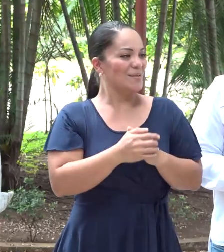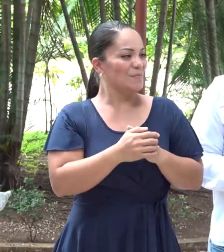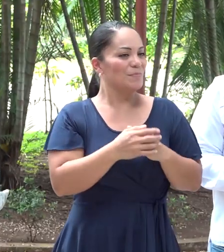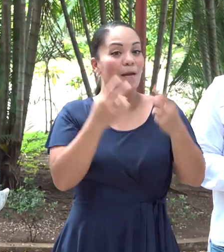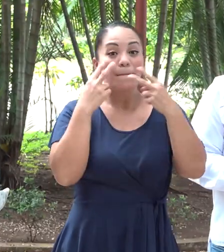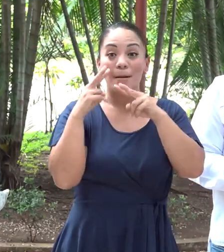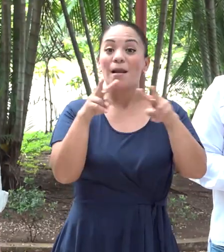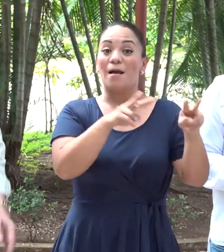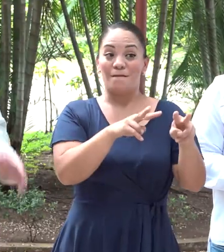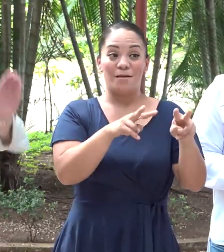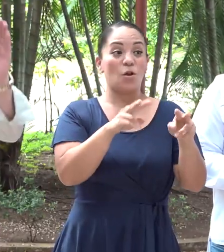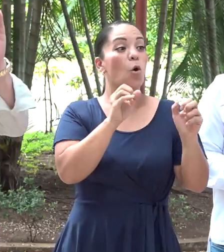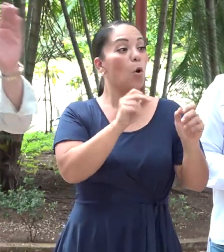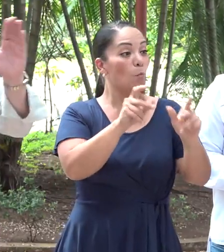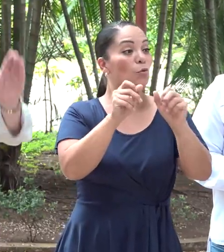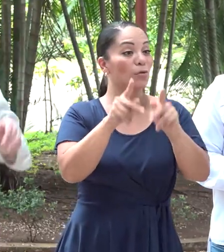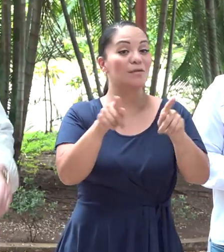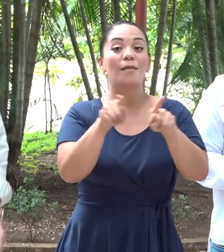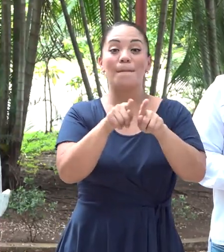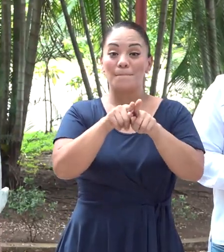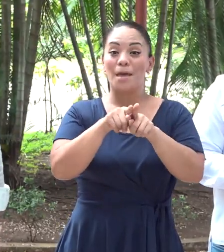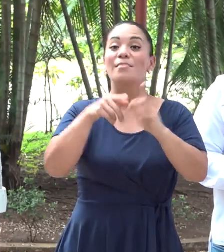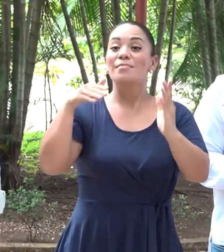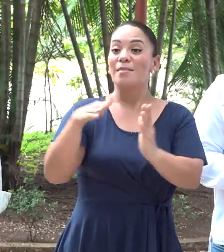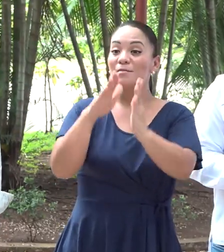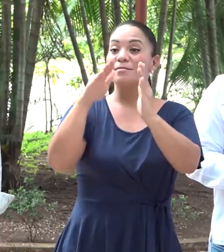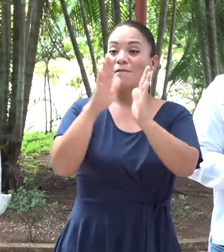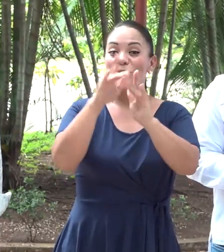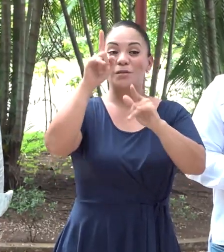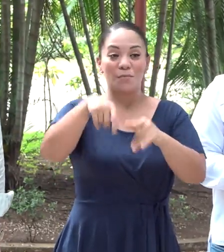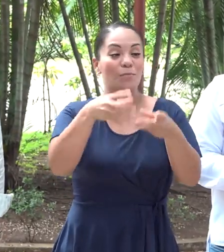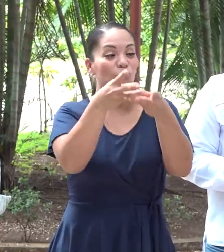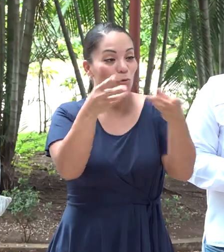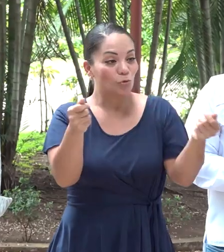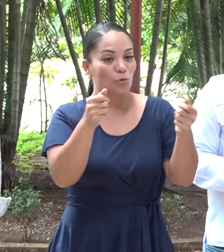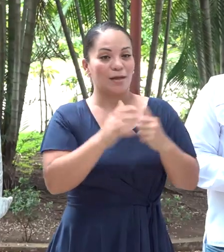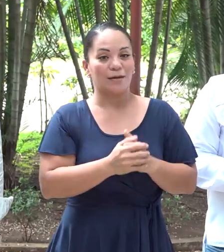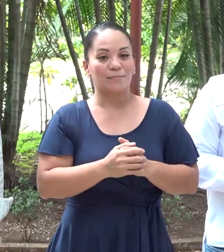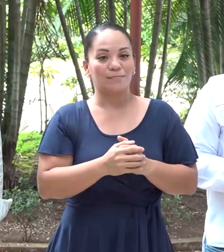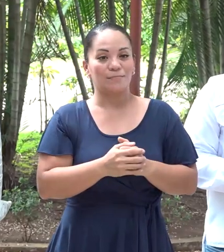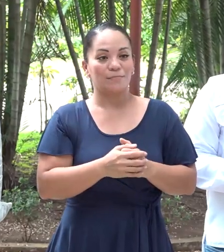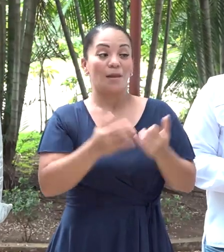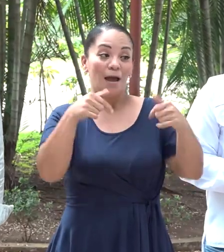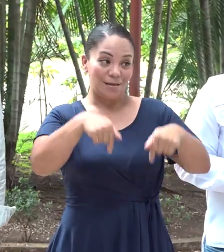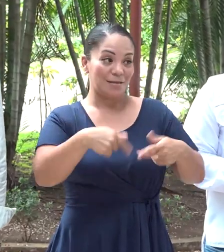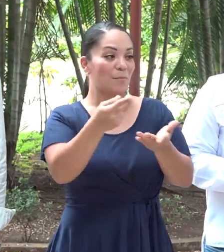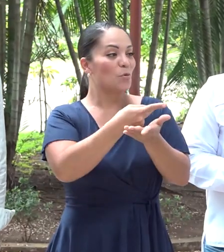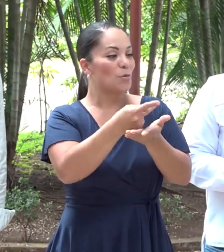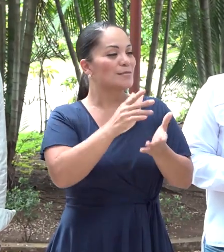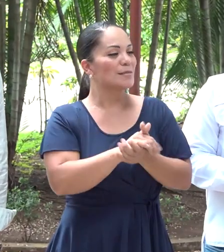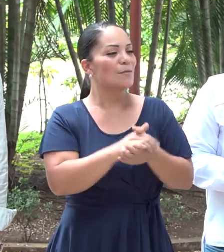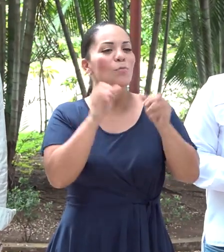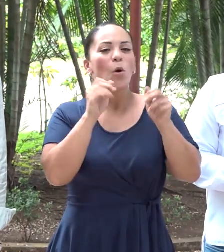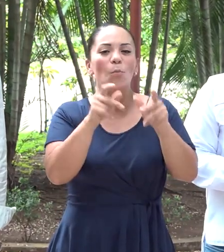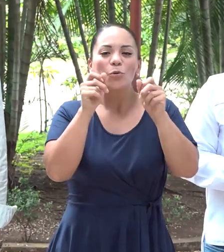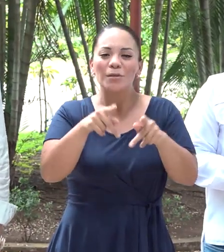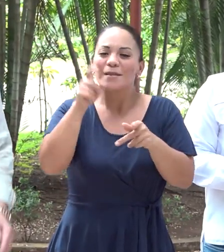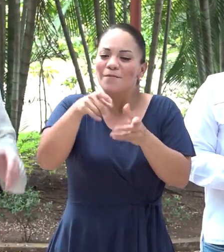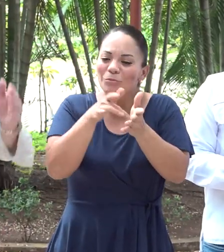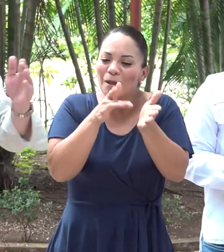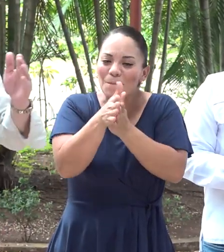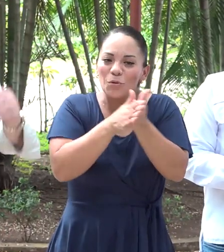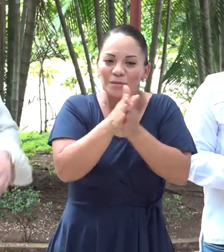las oportunidades y los desafíos que hay que arreglar en esta provincia, las oportunidades que hay que